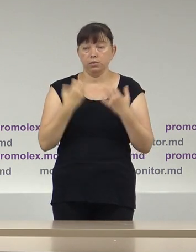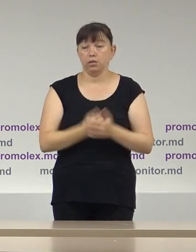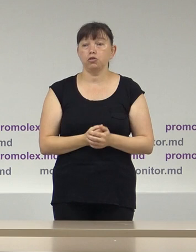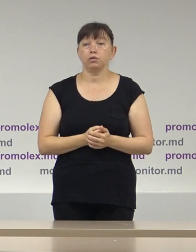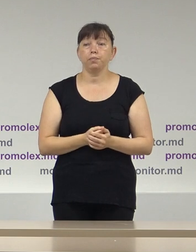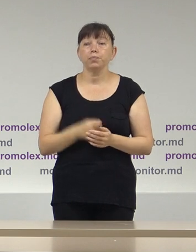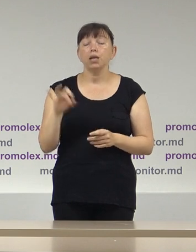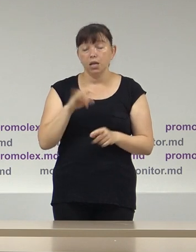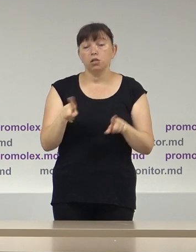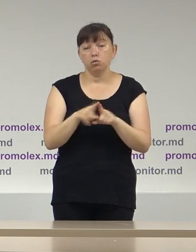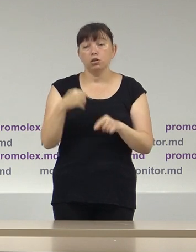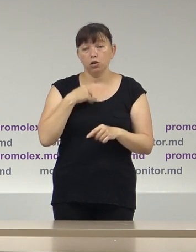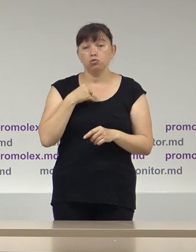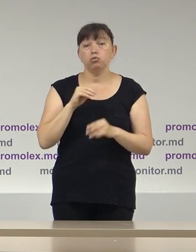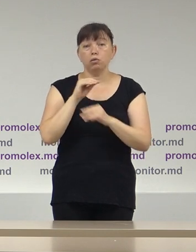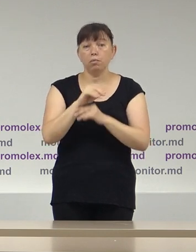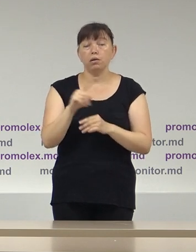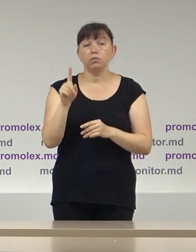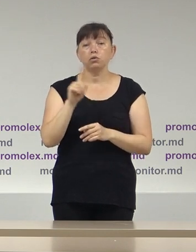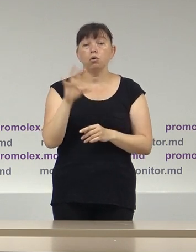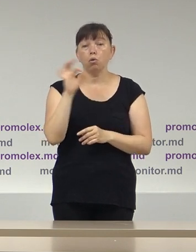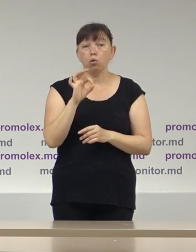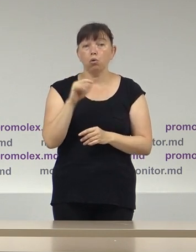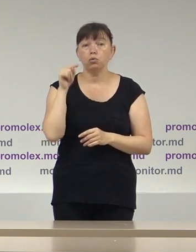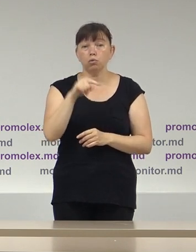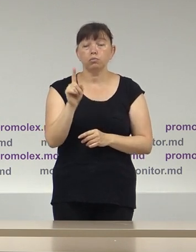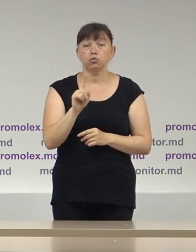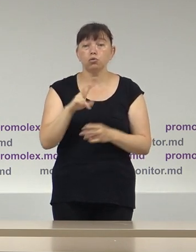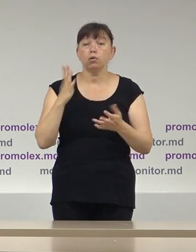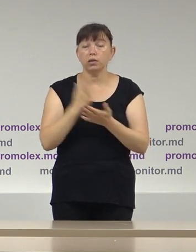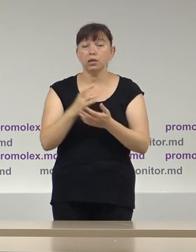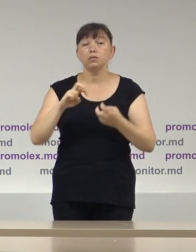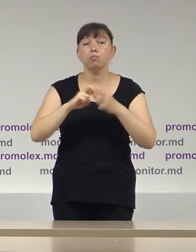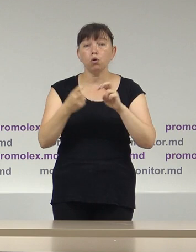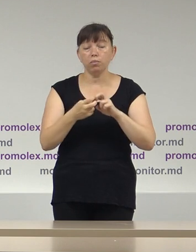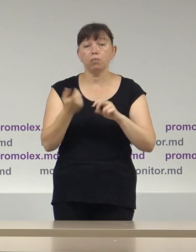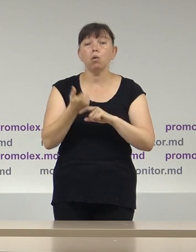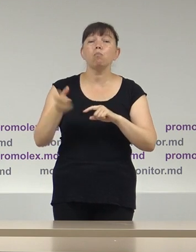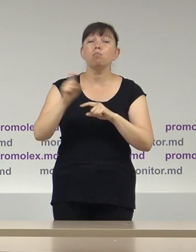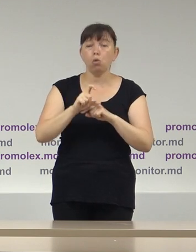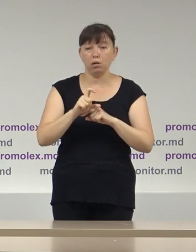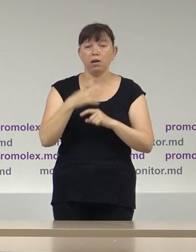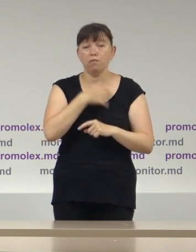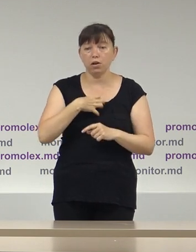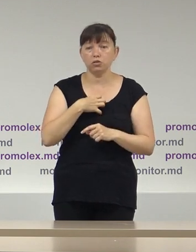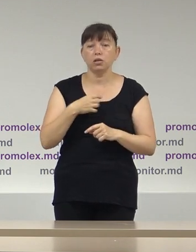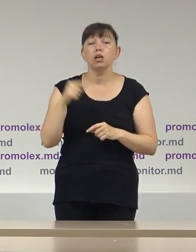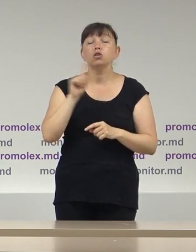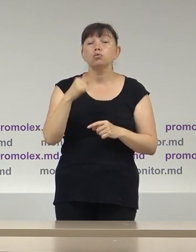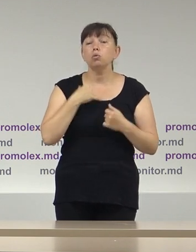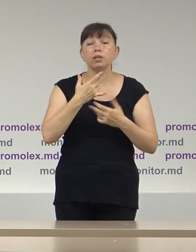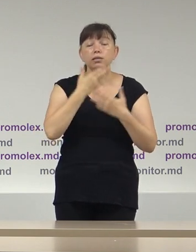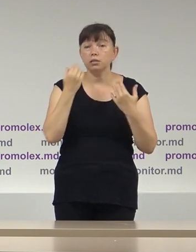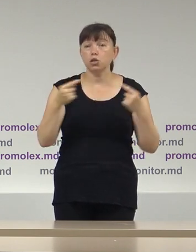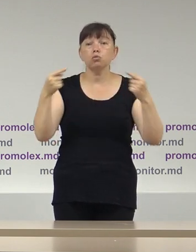Desigur, voi face referință iarăși, pe scurt, la probleme mai globale, cum ar fi faptul că nu avem o